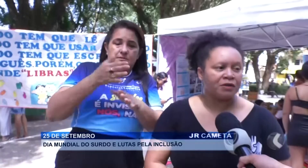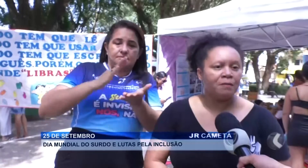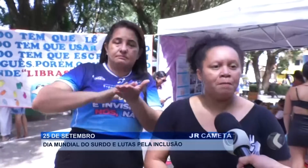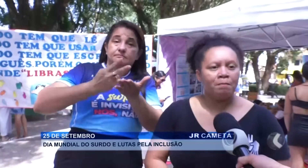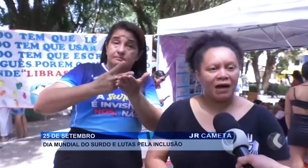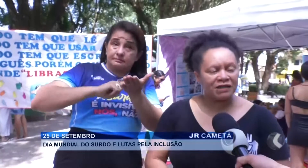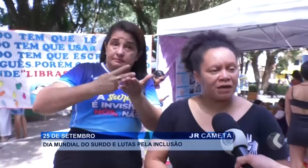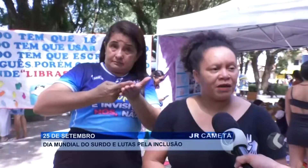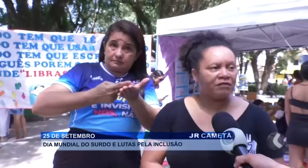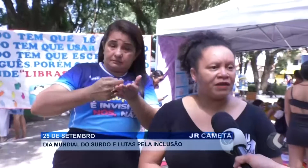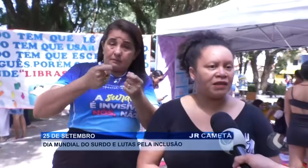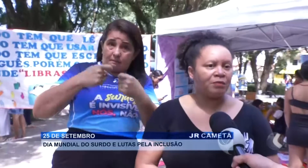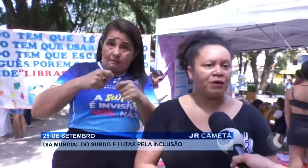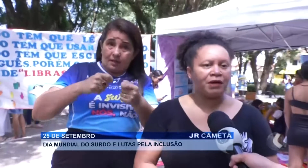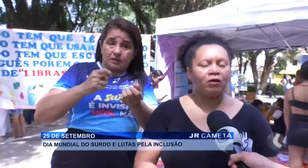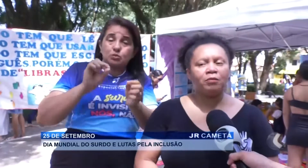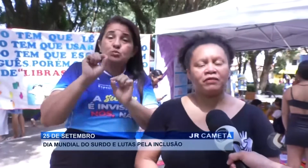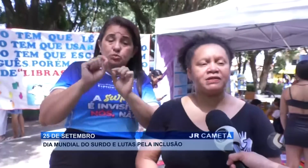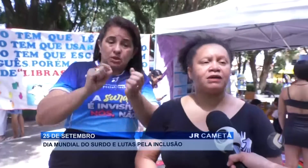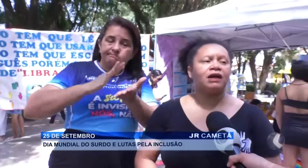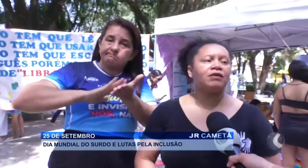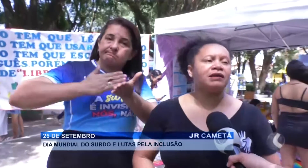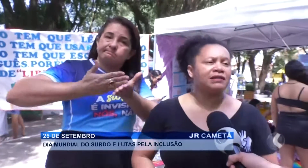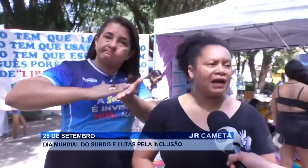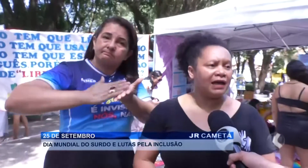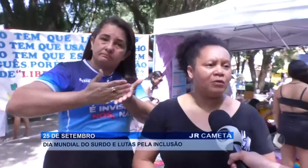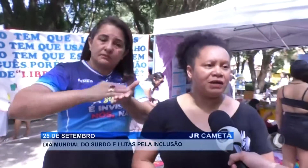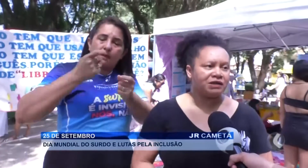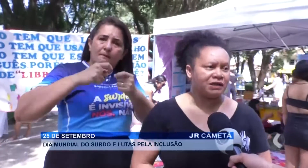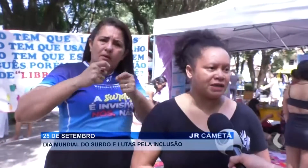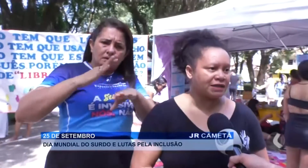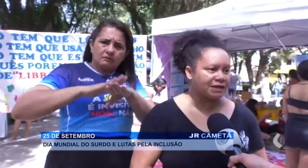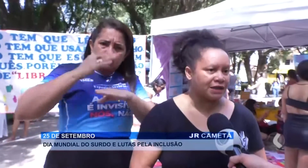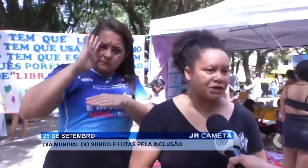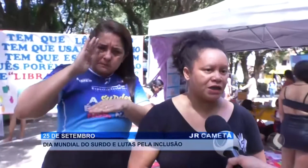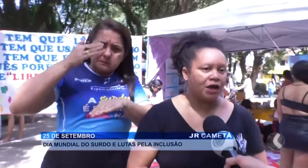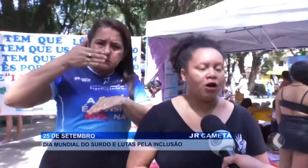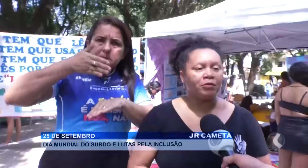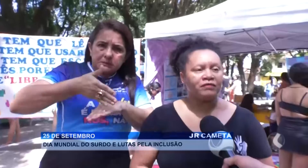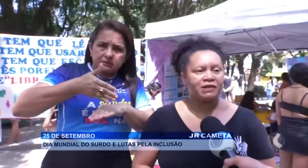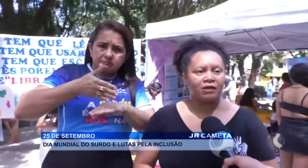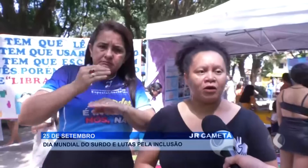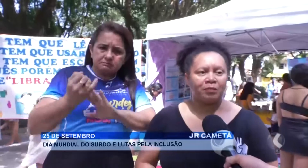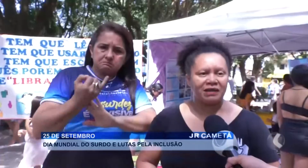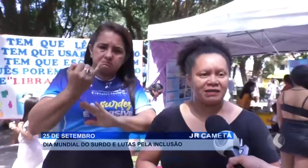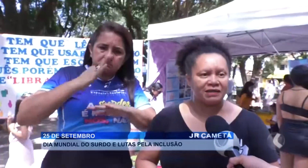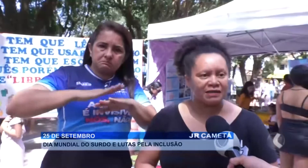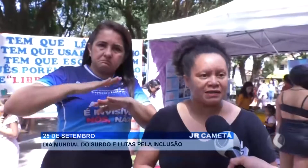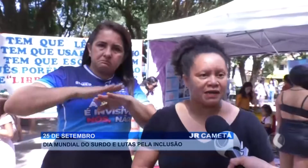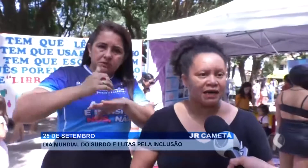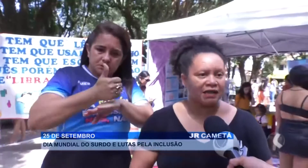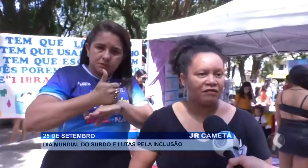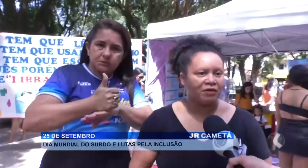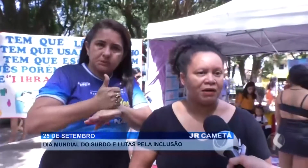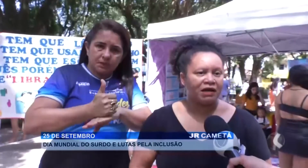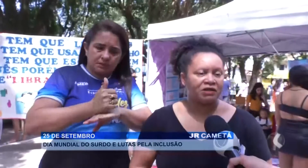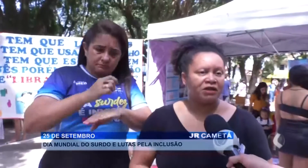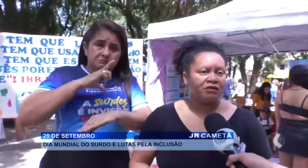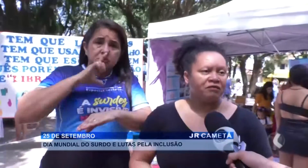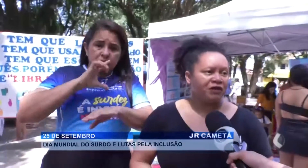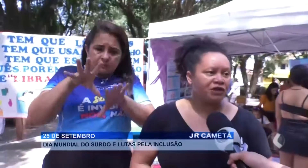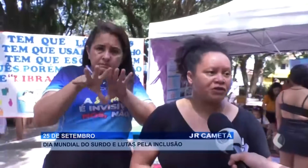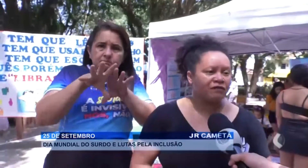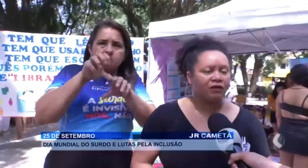intérprete, mais trabalho vai ter, porque é um profissional que está realmente em escassez. É um profissional que precisa ser cada vez